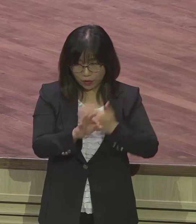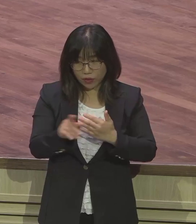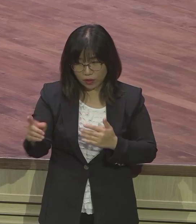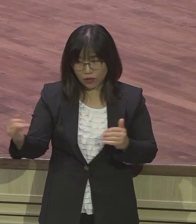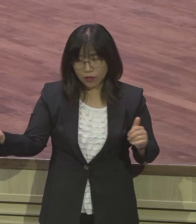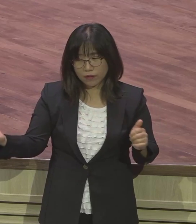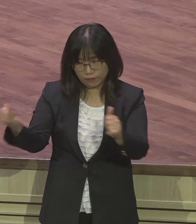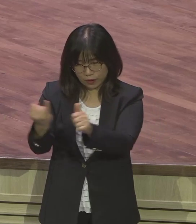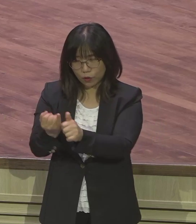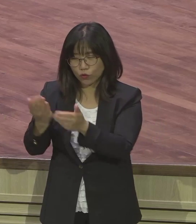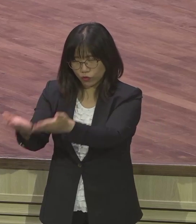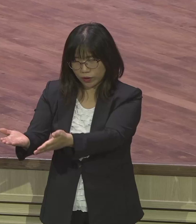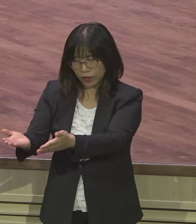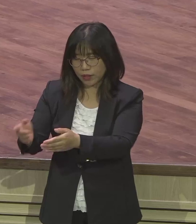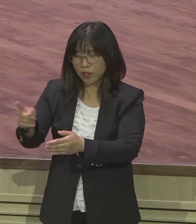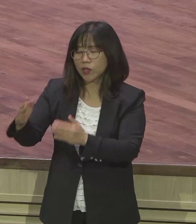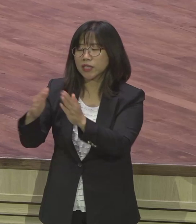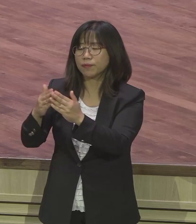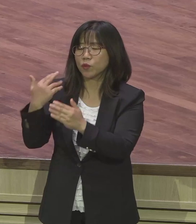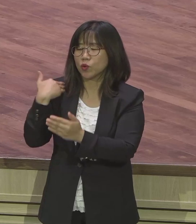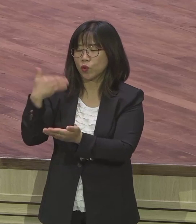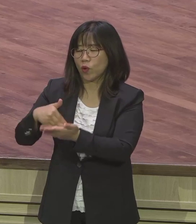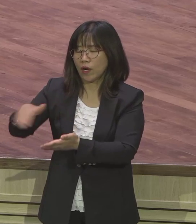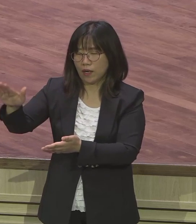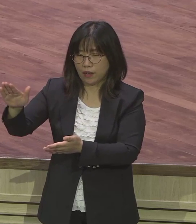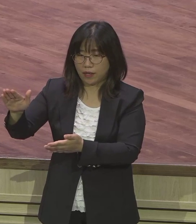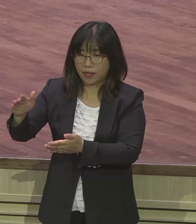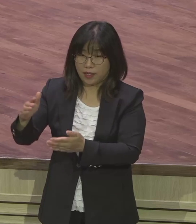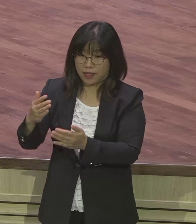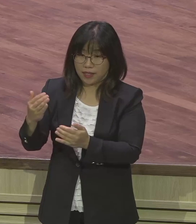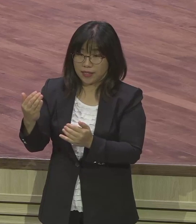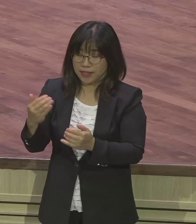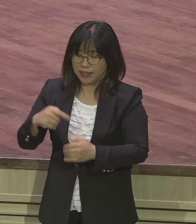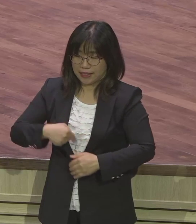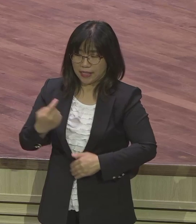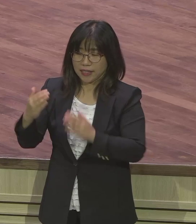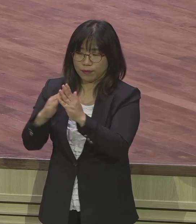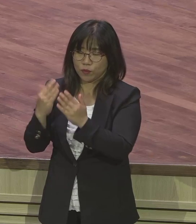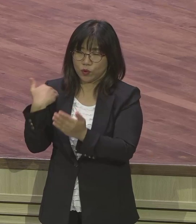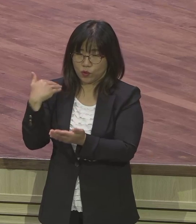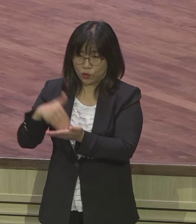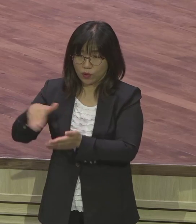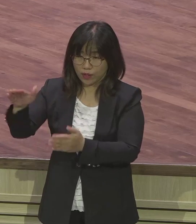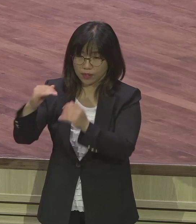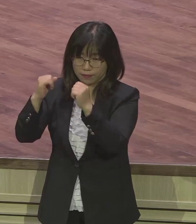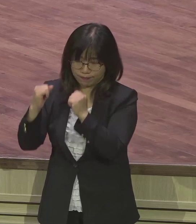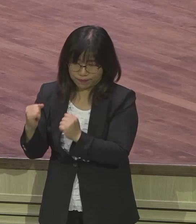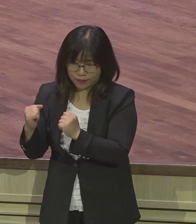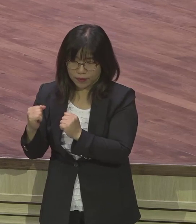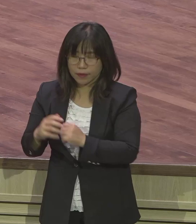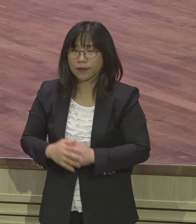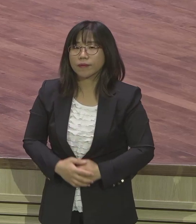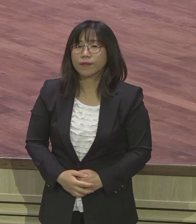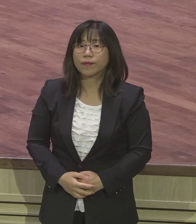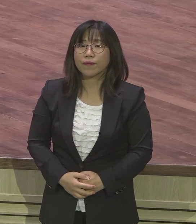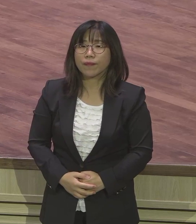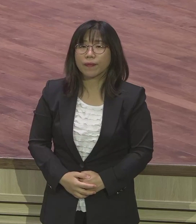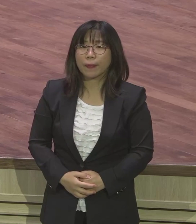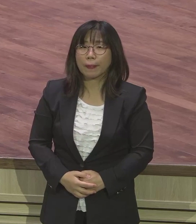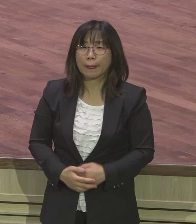가서 있어 그래서 다말이 친정 갑니다 친정 가서 있습니다 그런데 14절에 보면 유다는